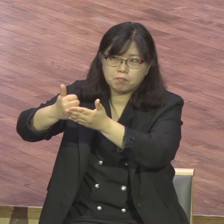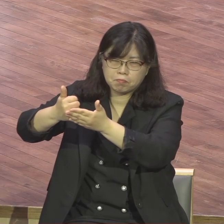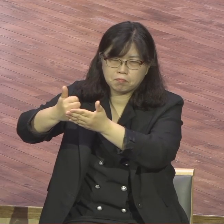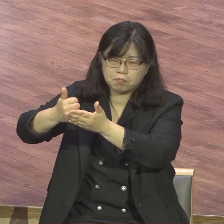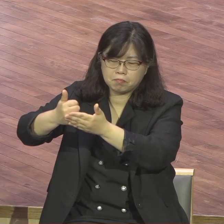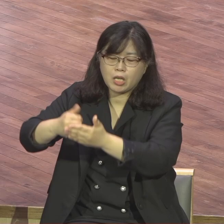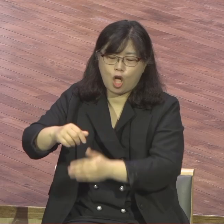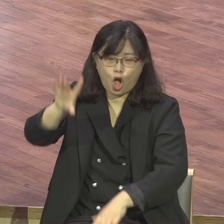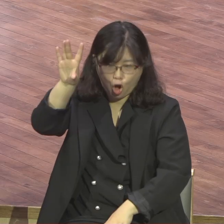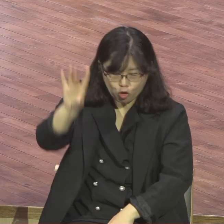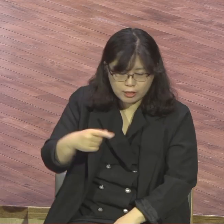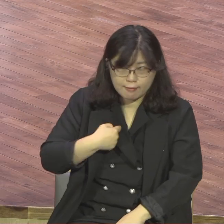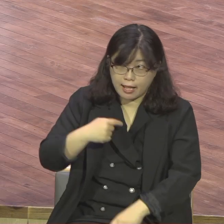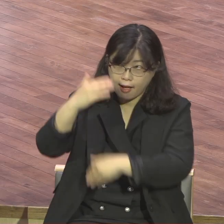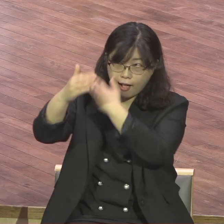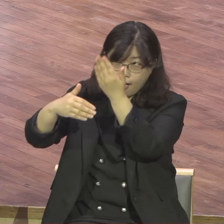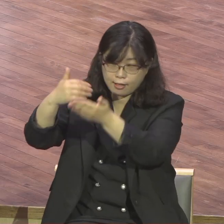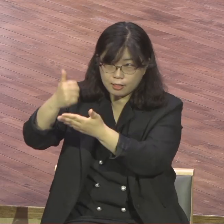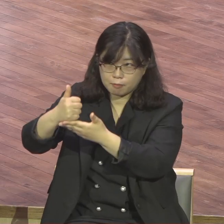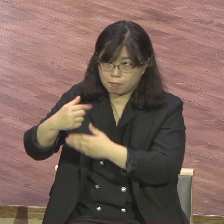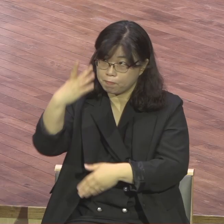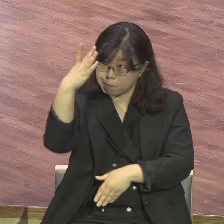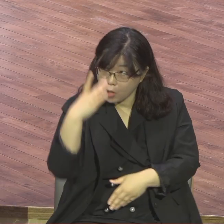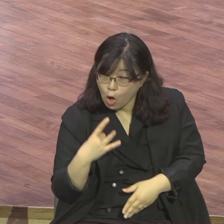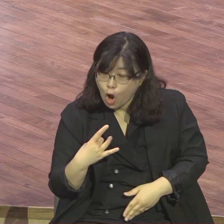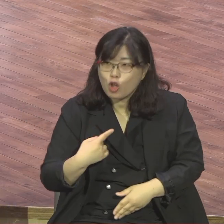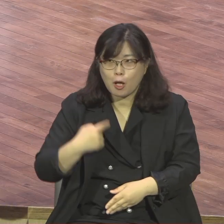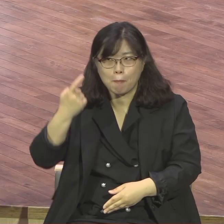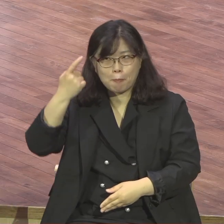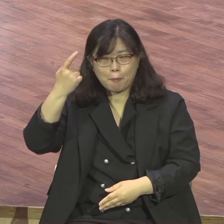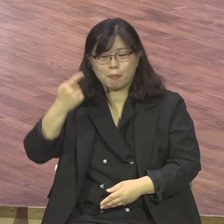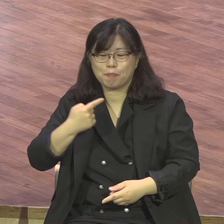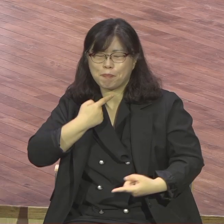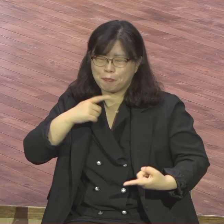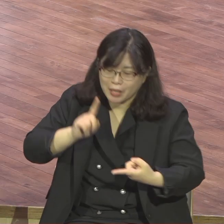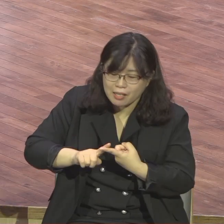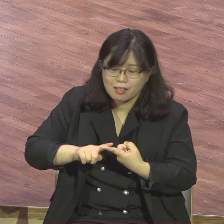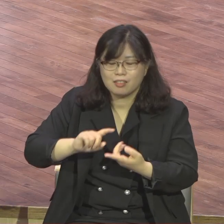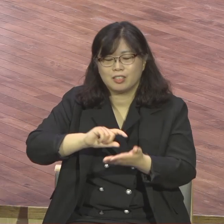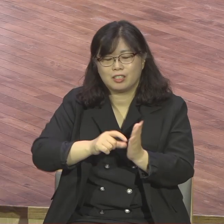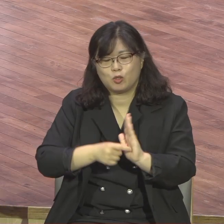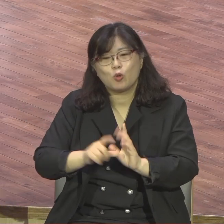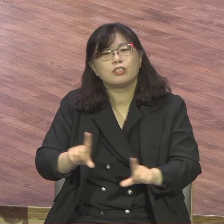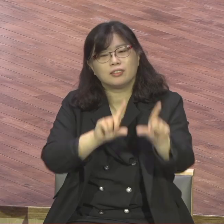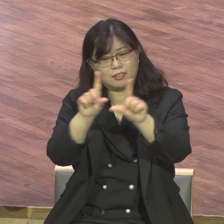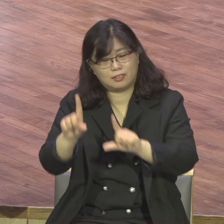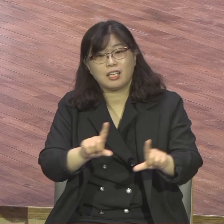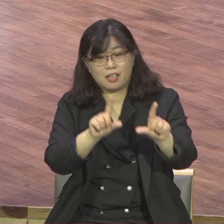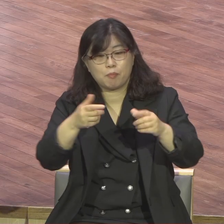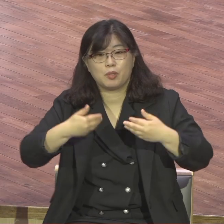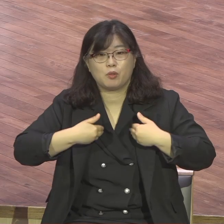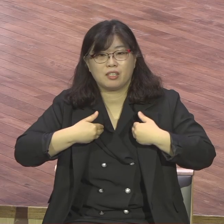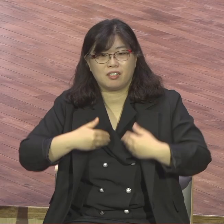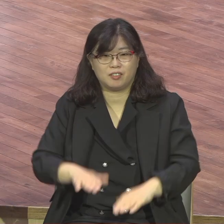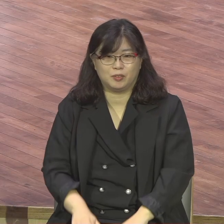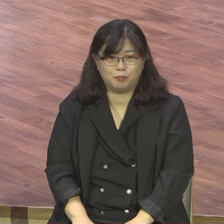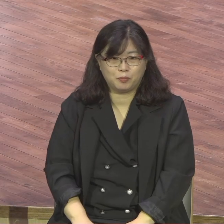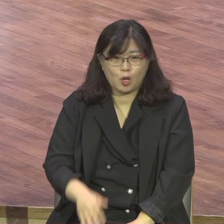보시잖아요 여기에서 영적이라는 표현을 했란 말로 로기코스 로기코스라는데 합리적 그랬어요 합리적인